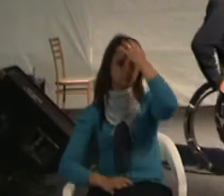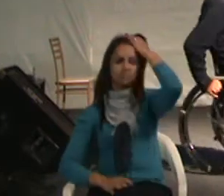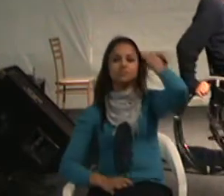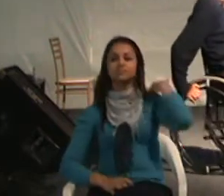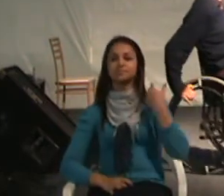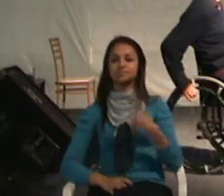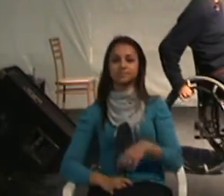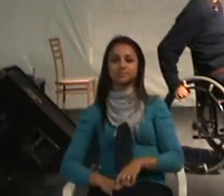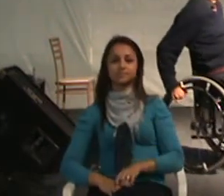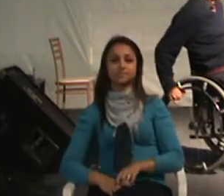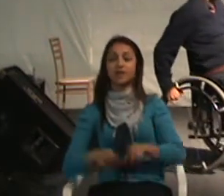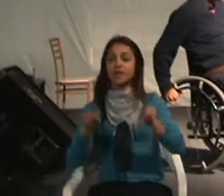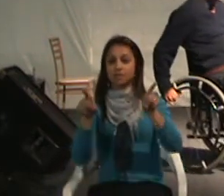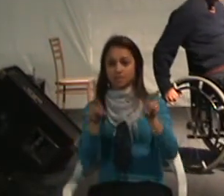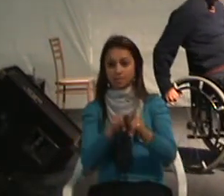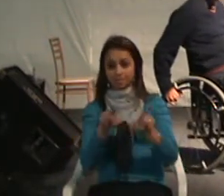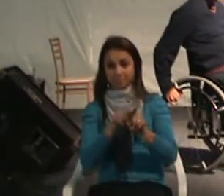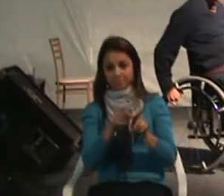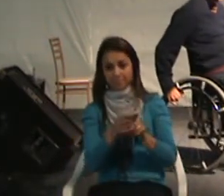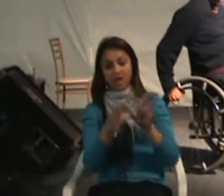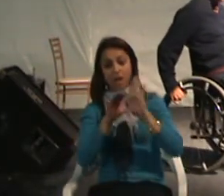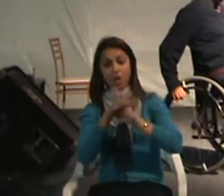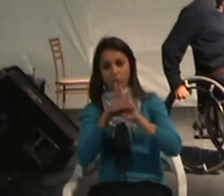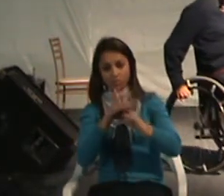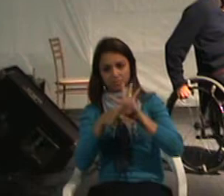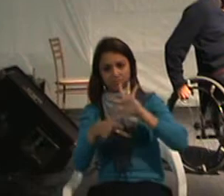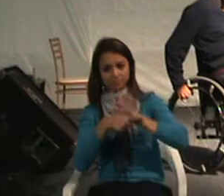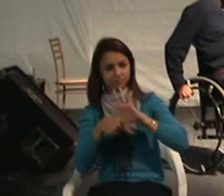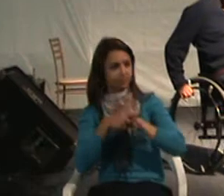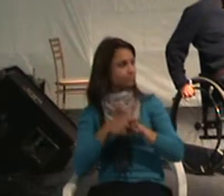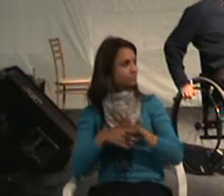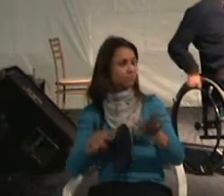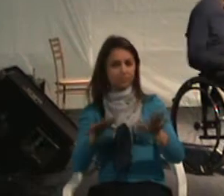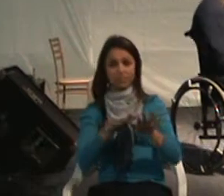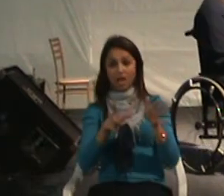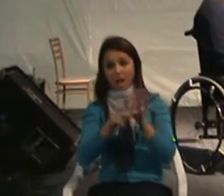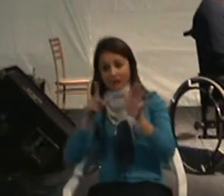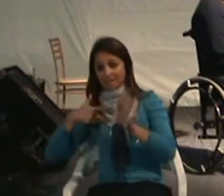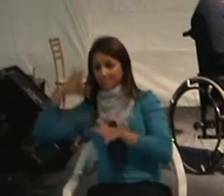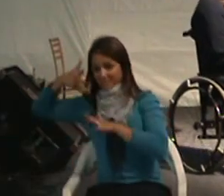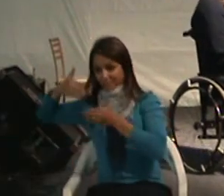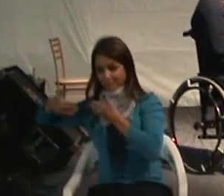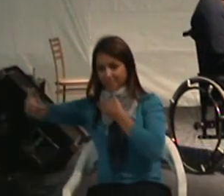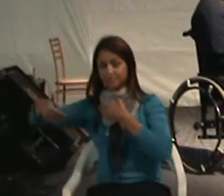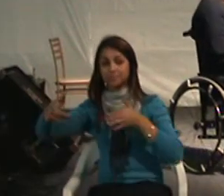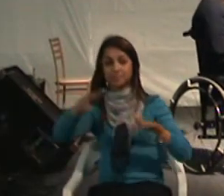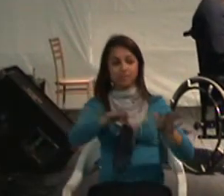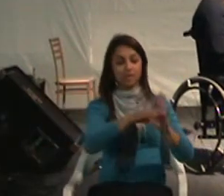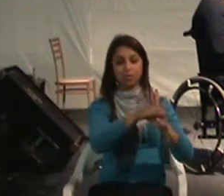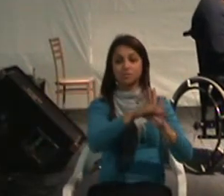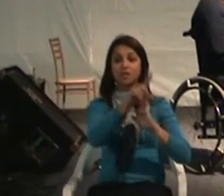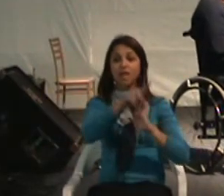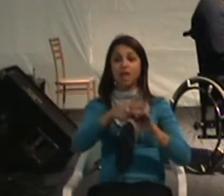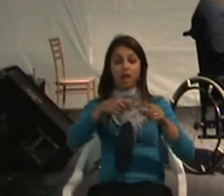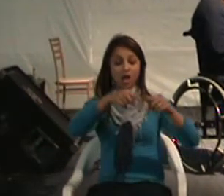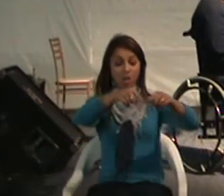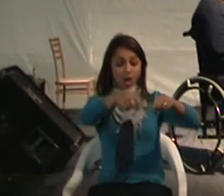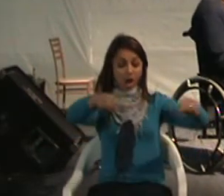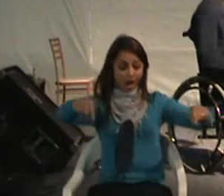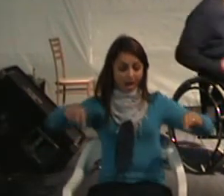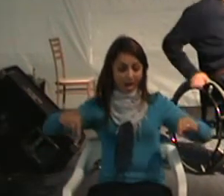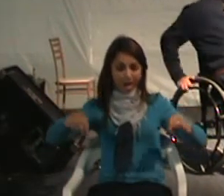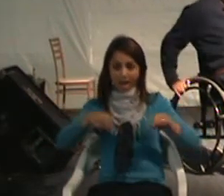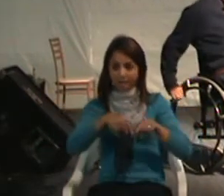Outro conceito básico, antes de passar para a palestra propriamente dita, é isso aqui. É o ambiente que